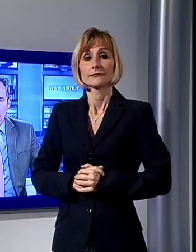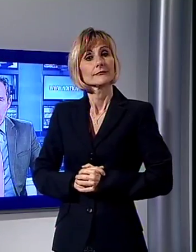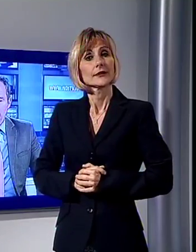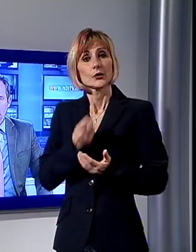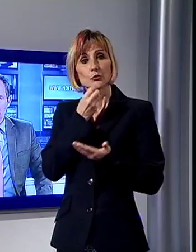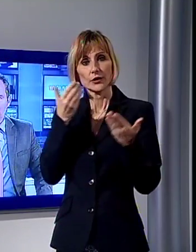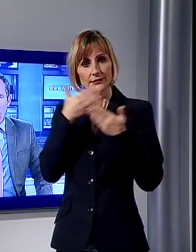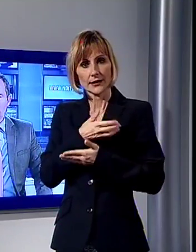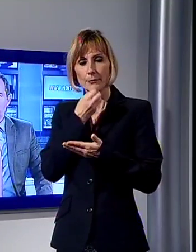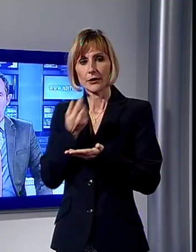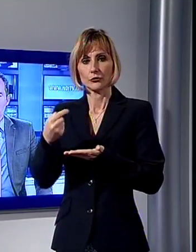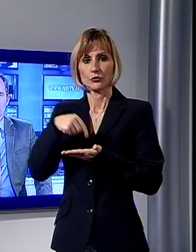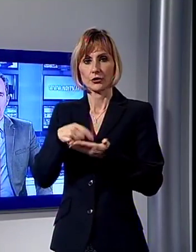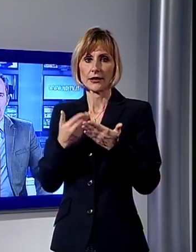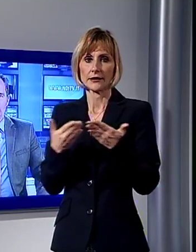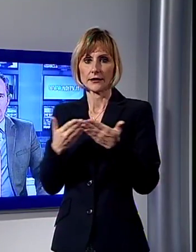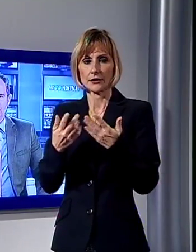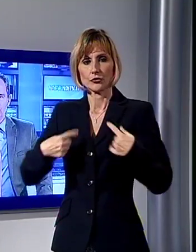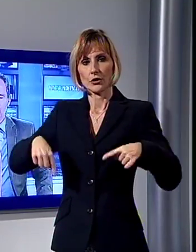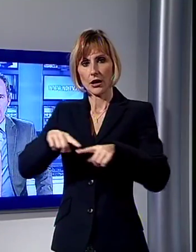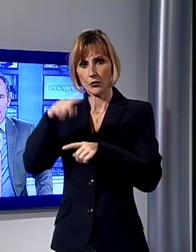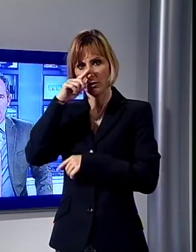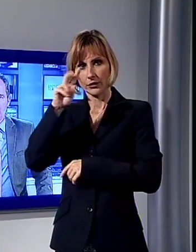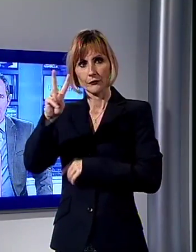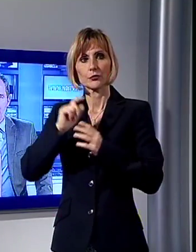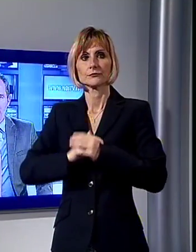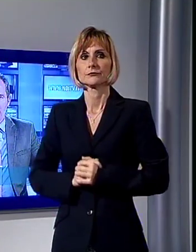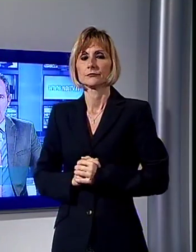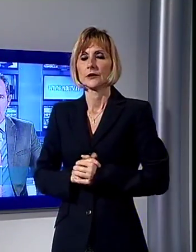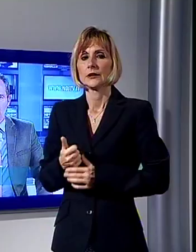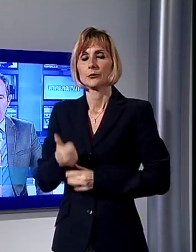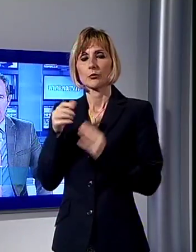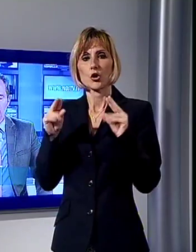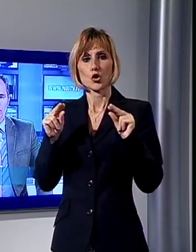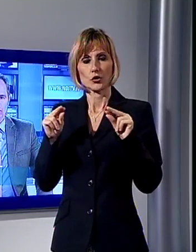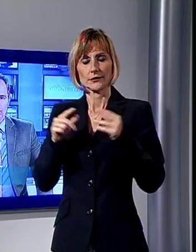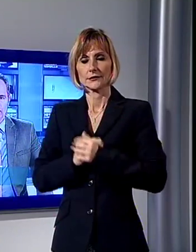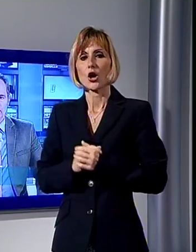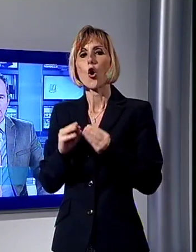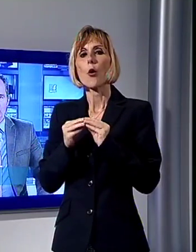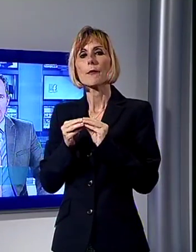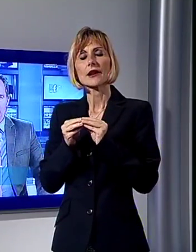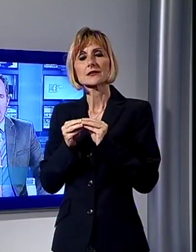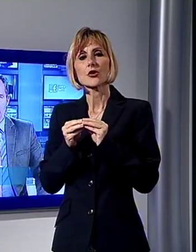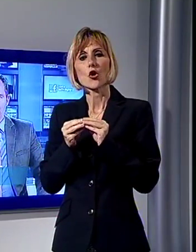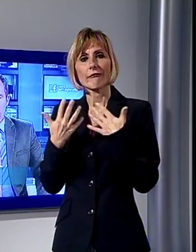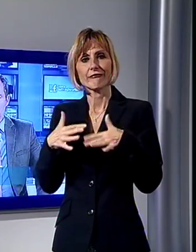Buonasera, ben trovati a questa nuova edizione del TG Noi. primo piano l'operazione congiunta di Carabinieri e Polizia